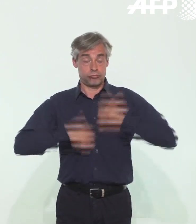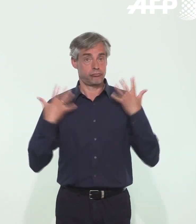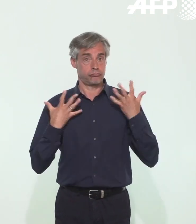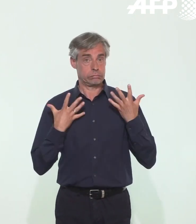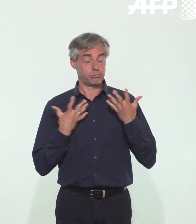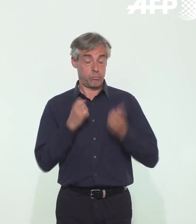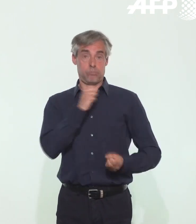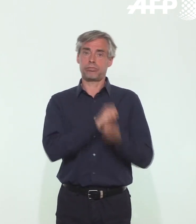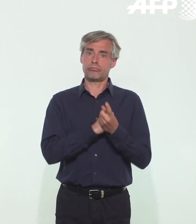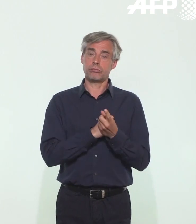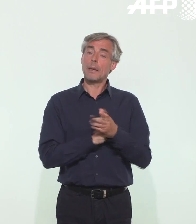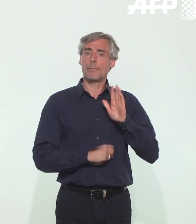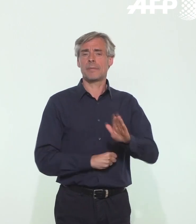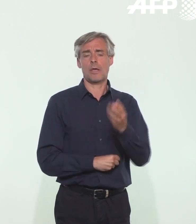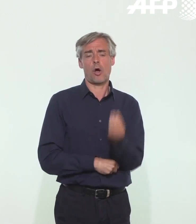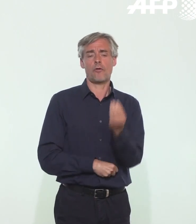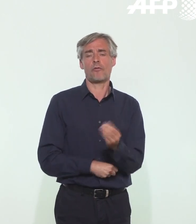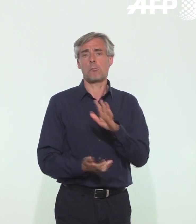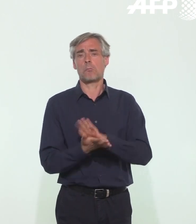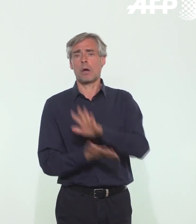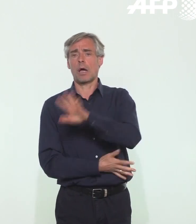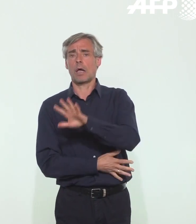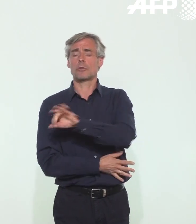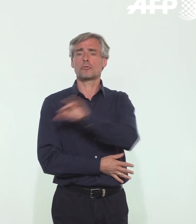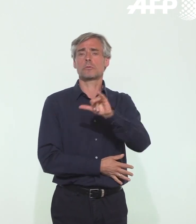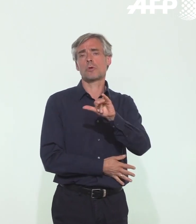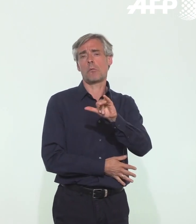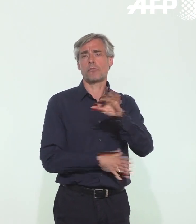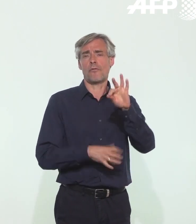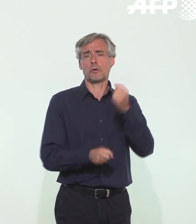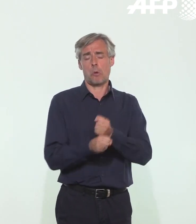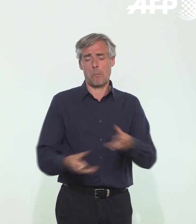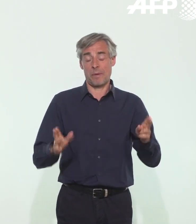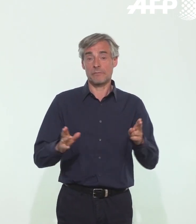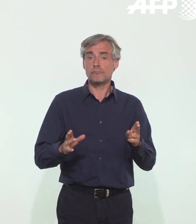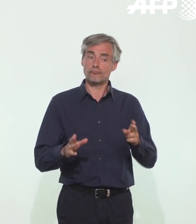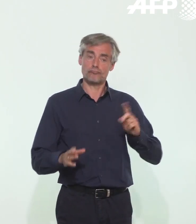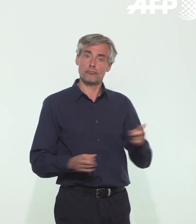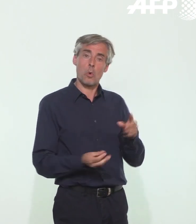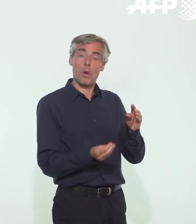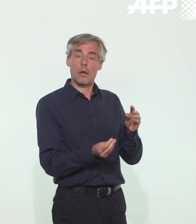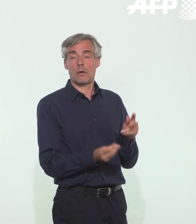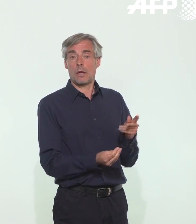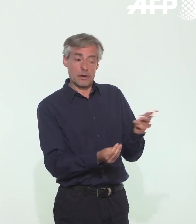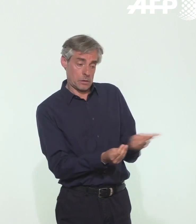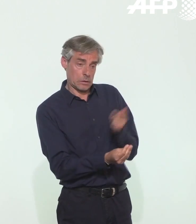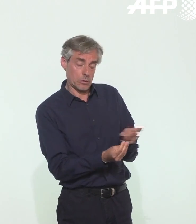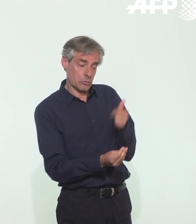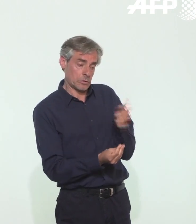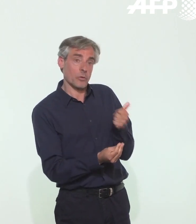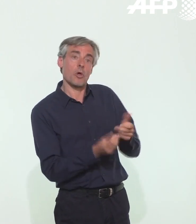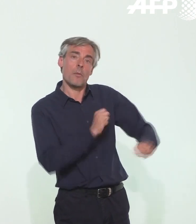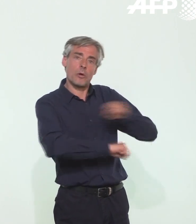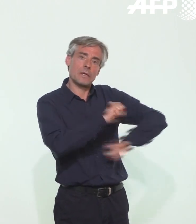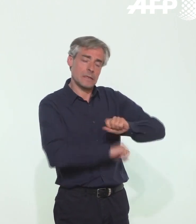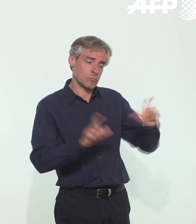atypiques pédiatriques qui touchent des enfants de 5 ans à 20 ans, nous leur avons demandé de mettre en place une surveillance active,